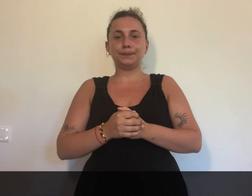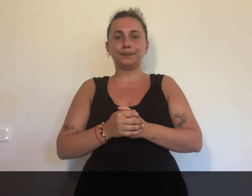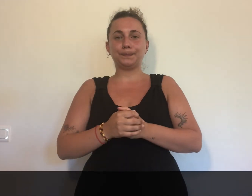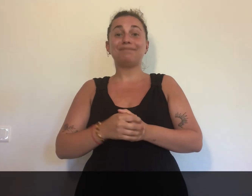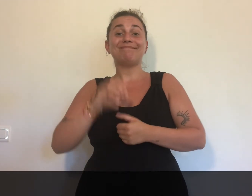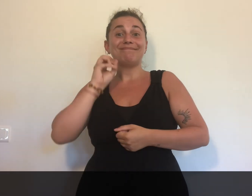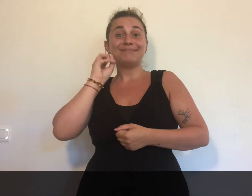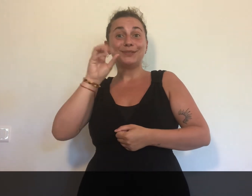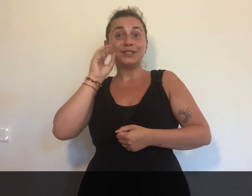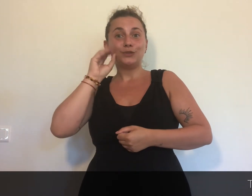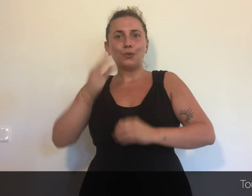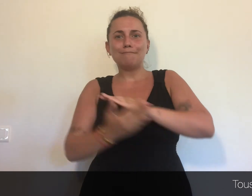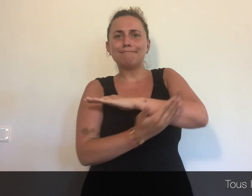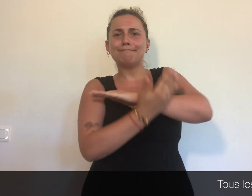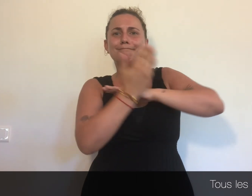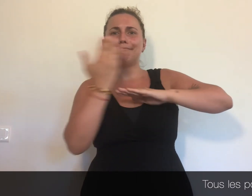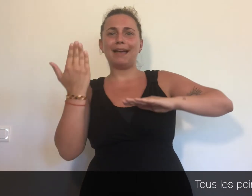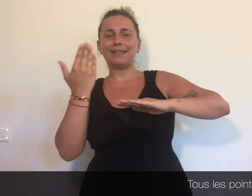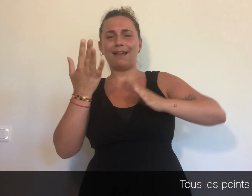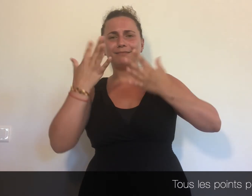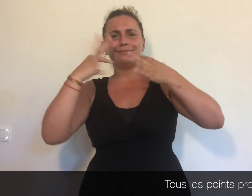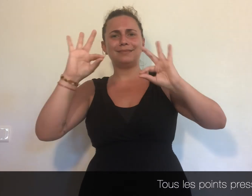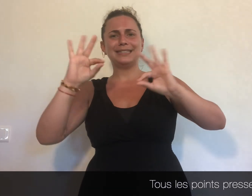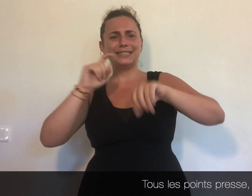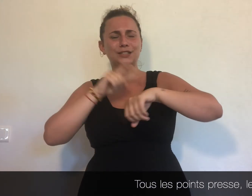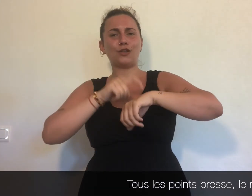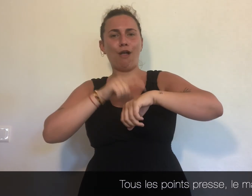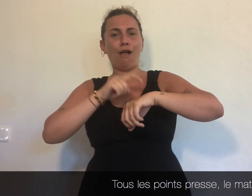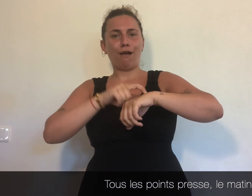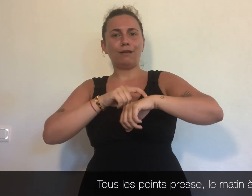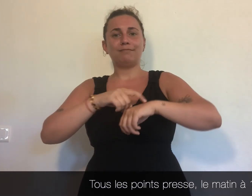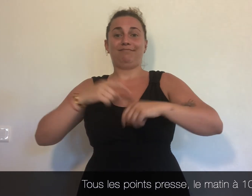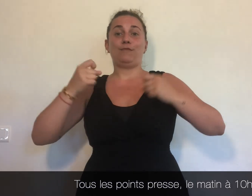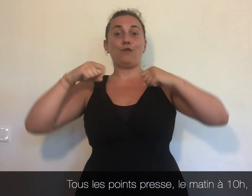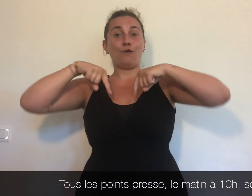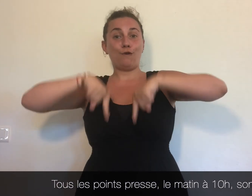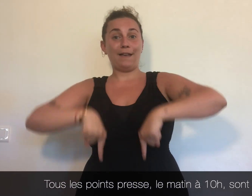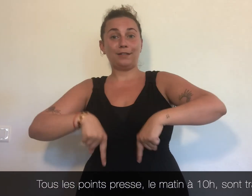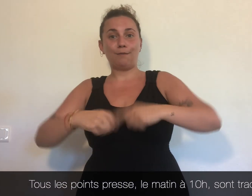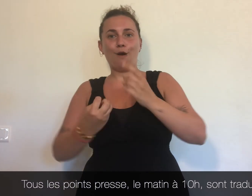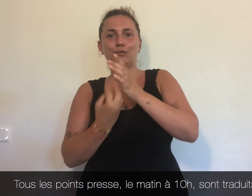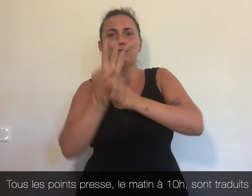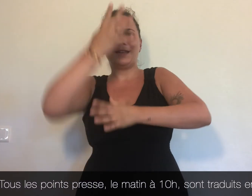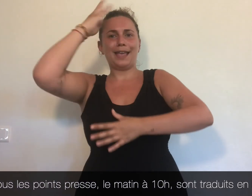Tous les points presse le matin à 10h sont interprétés en LSF par Léo